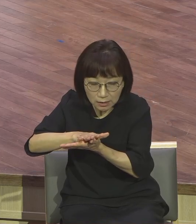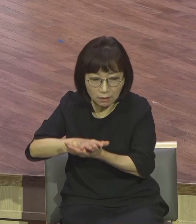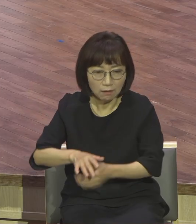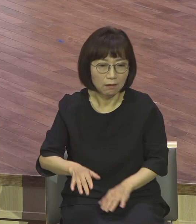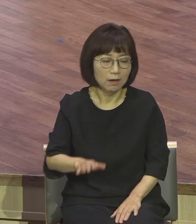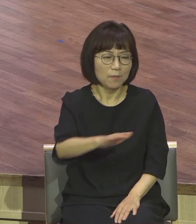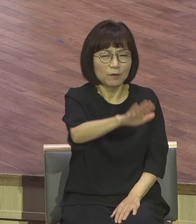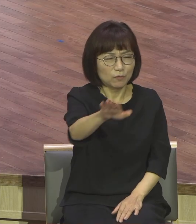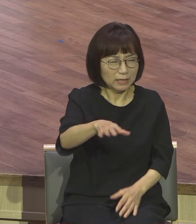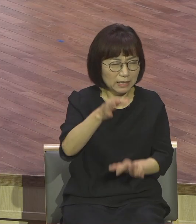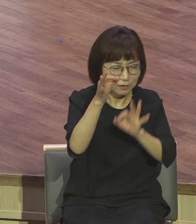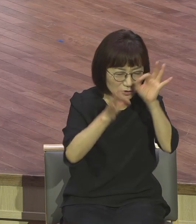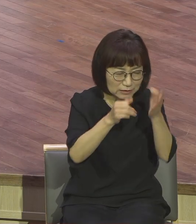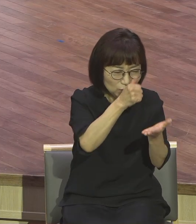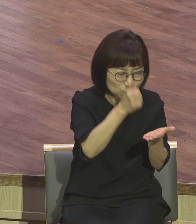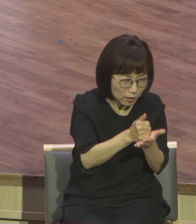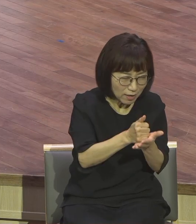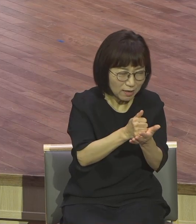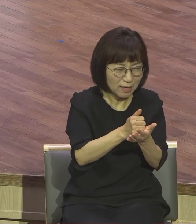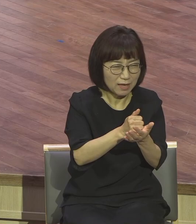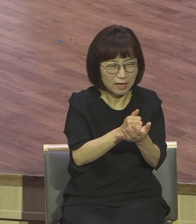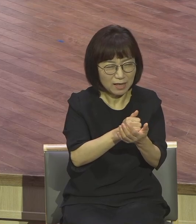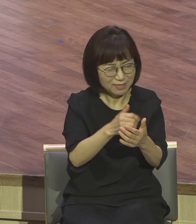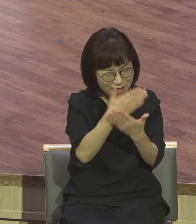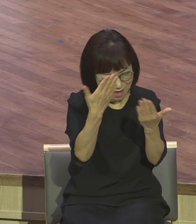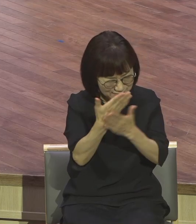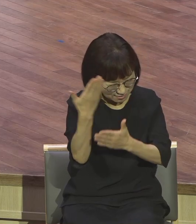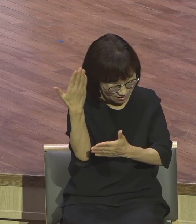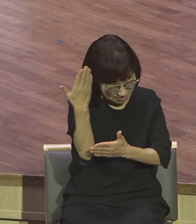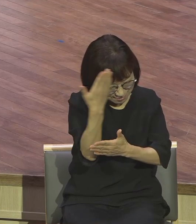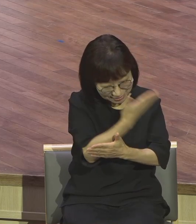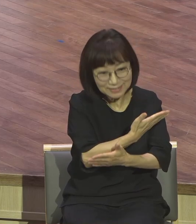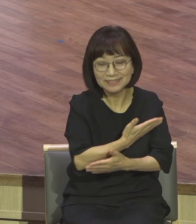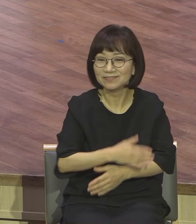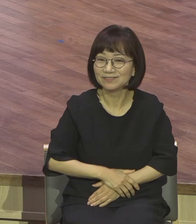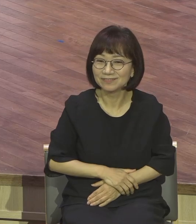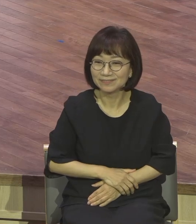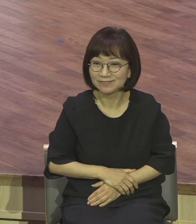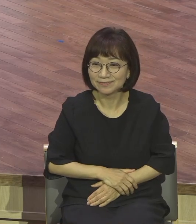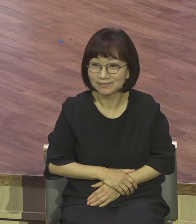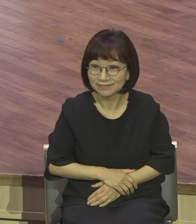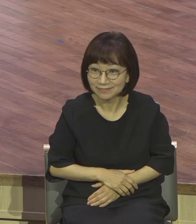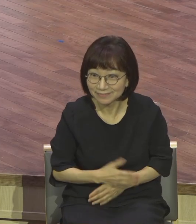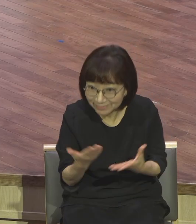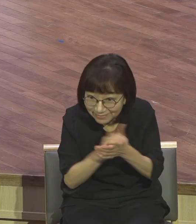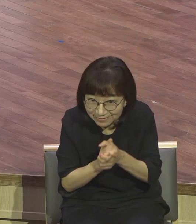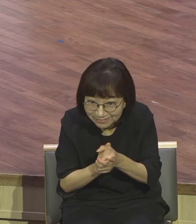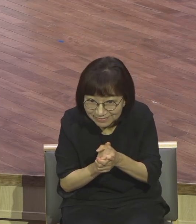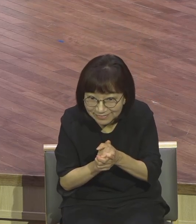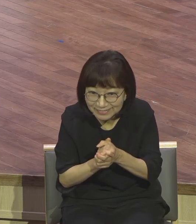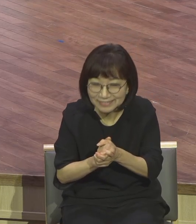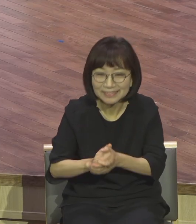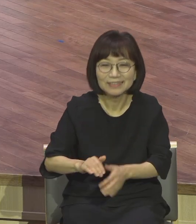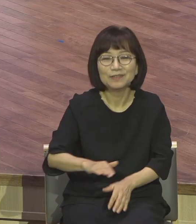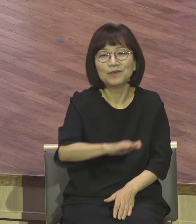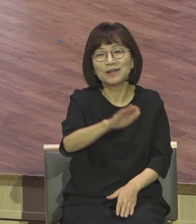실수, 죄와 허물 다 씻어지고 아멘 새롭게 시작되는